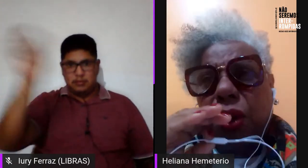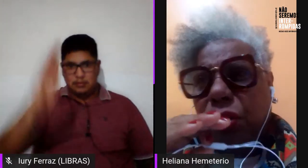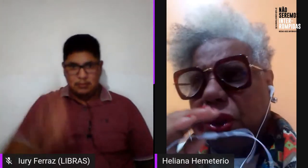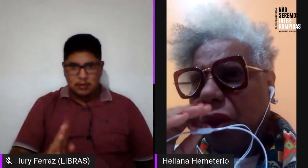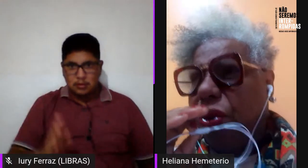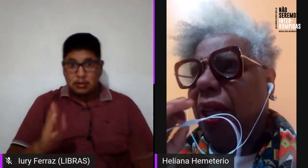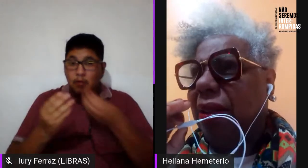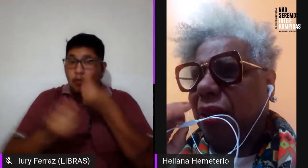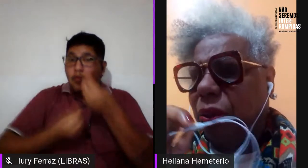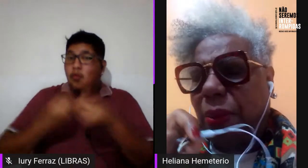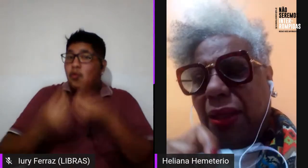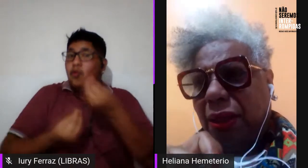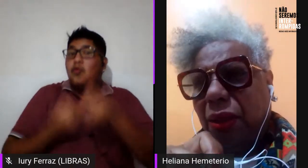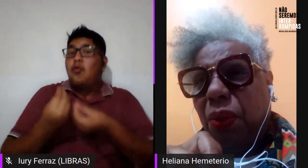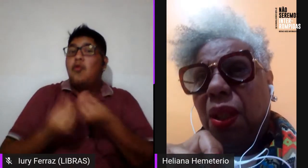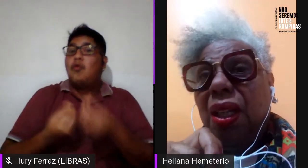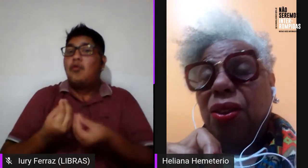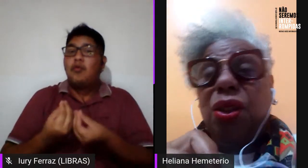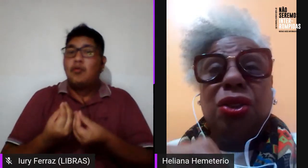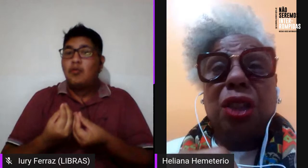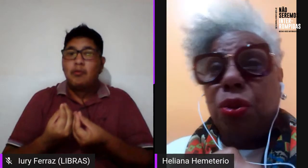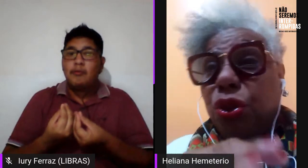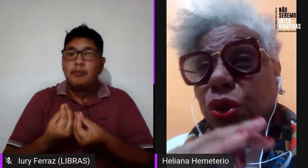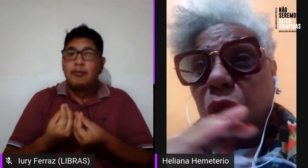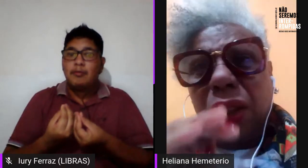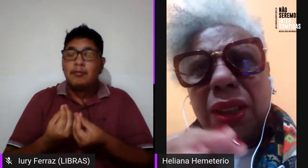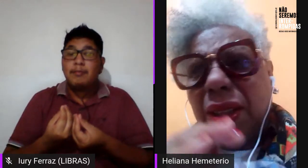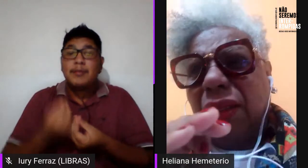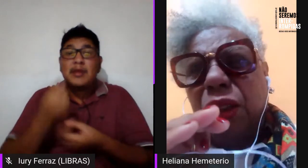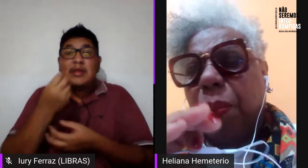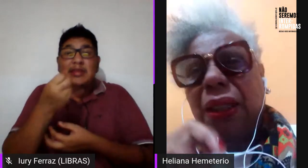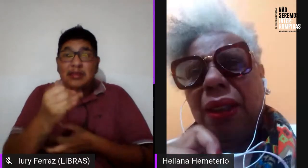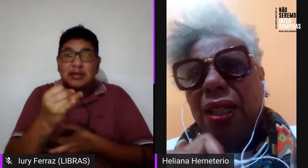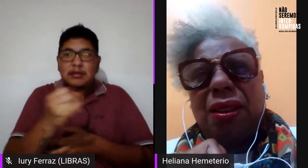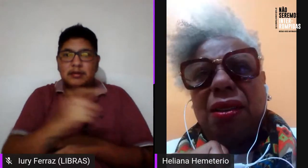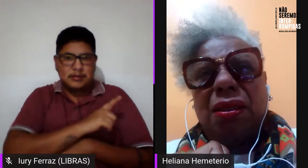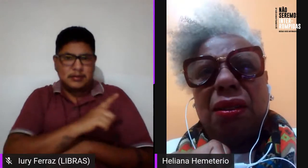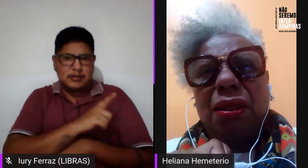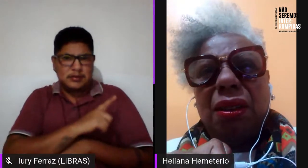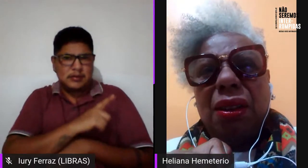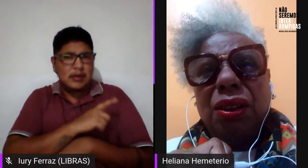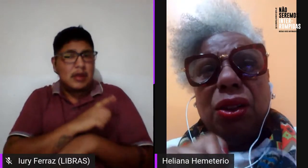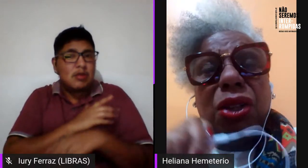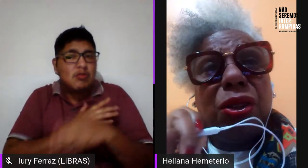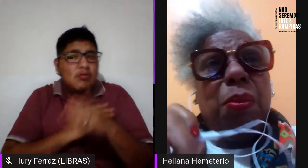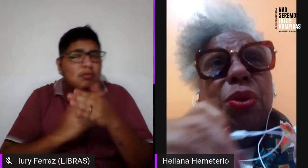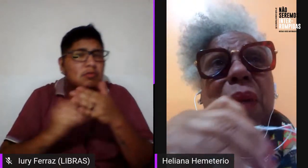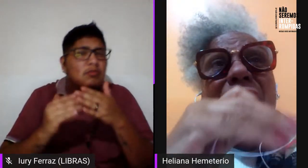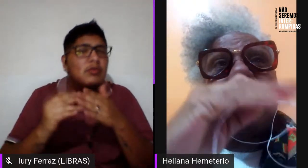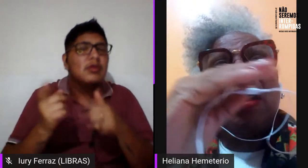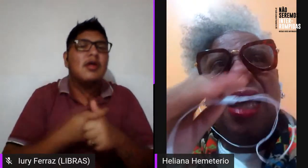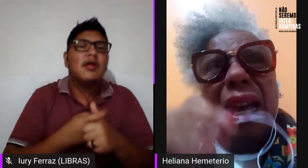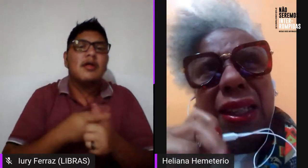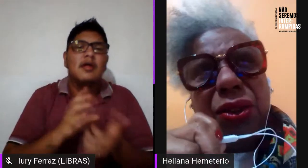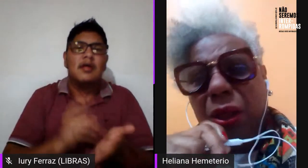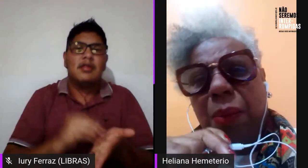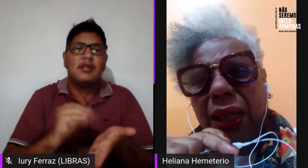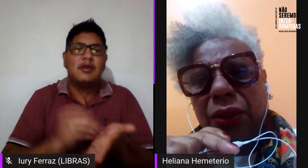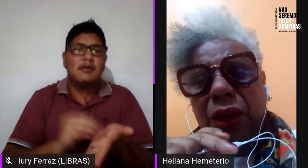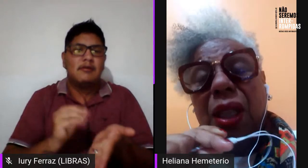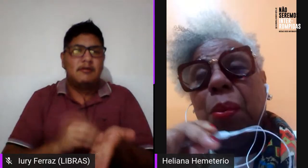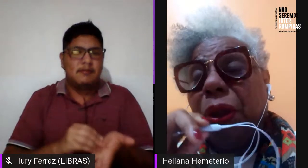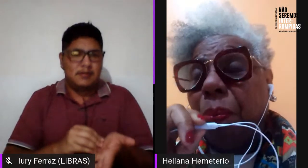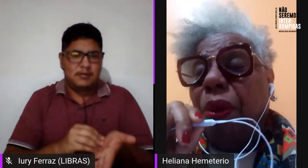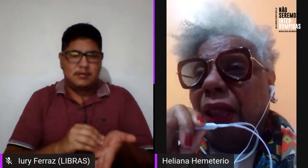é essa construção de lésbicas no Brasil se nós temos todas essas pendências, se nós temos uma série de